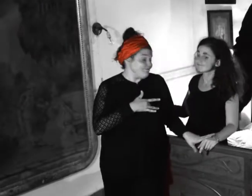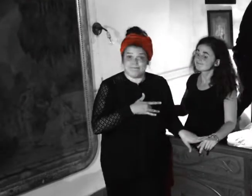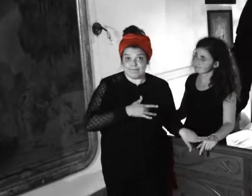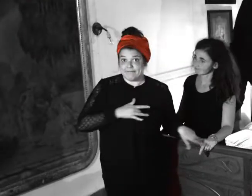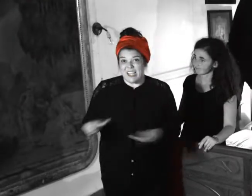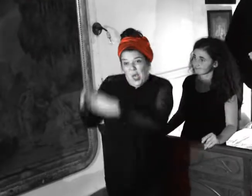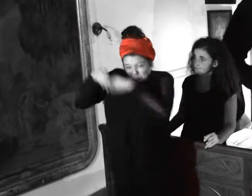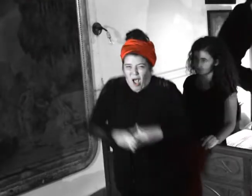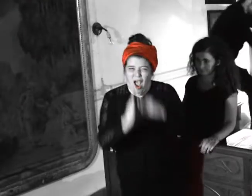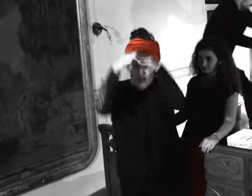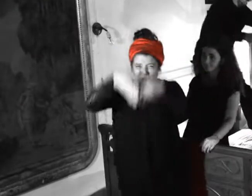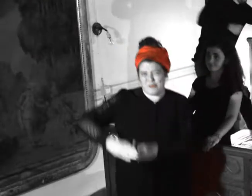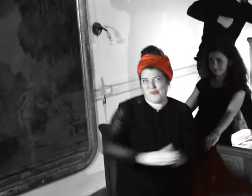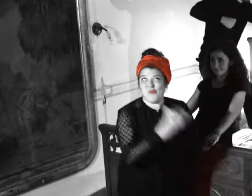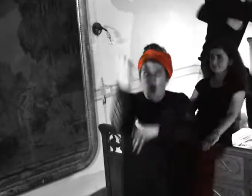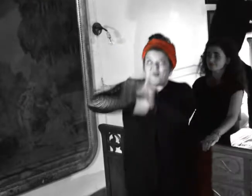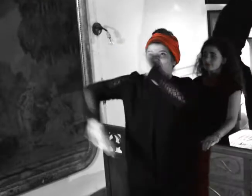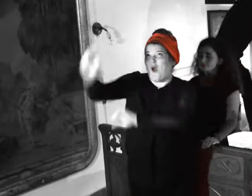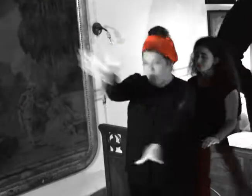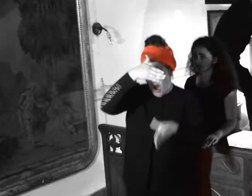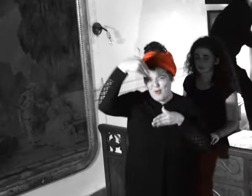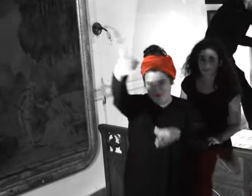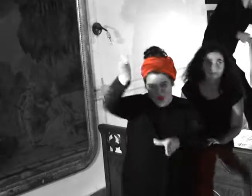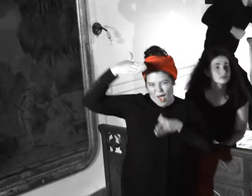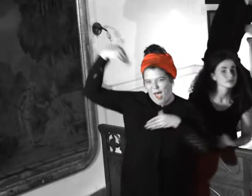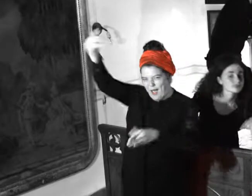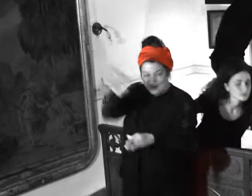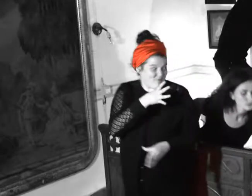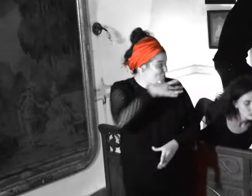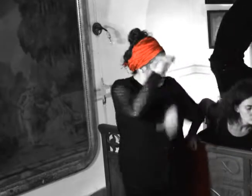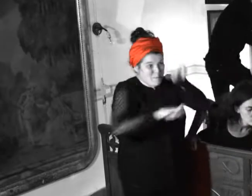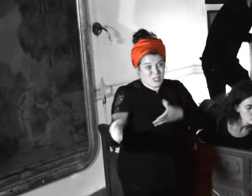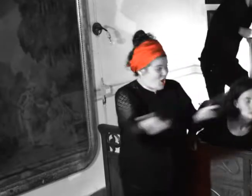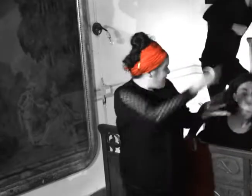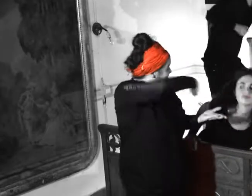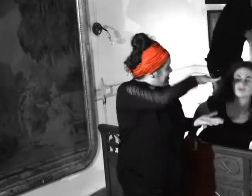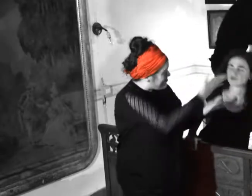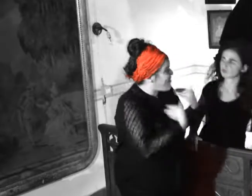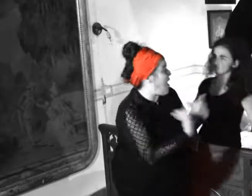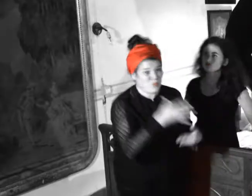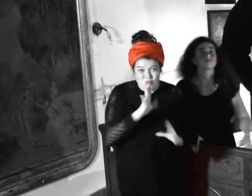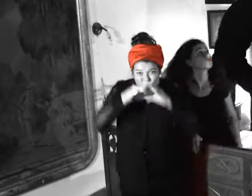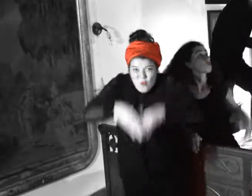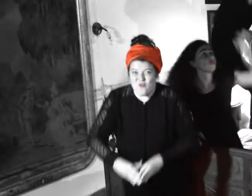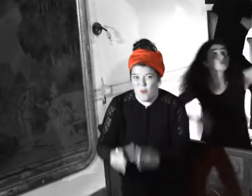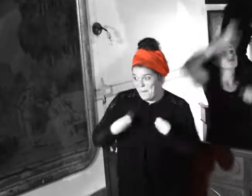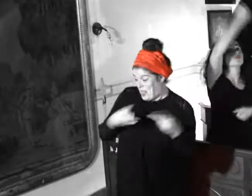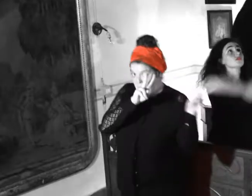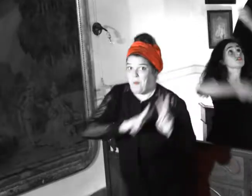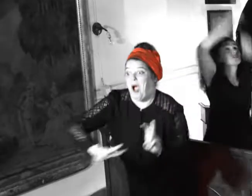Buscando puertos, arriando velas Me dispongo a marinera, que hay un viaje que empezar Si aquí me